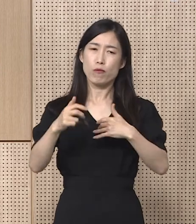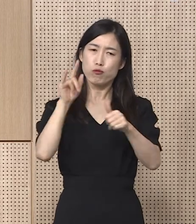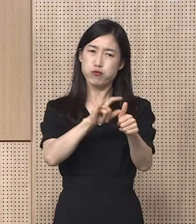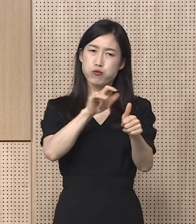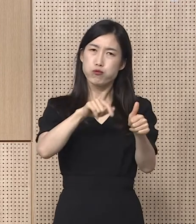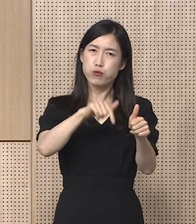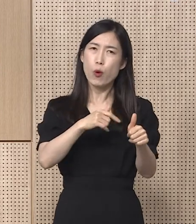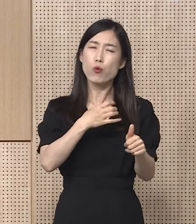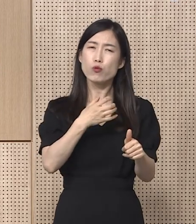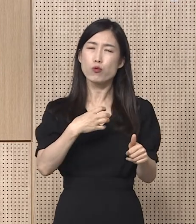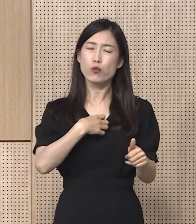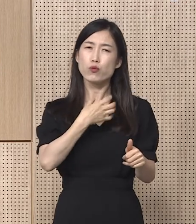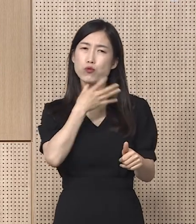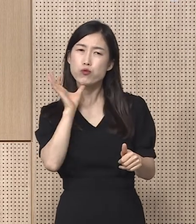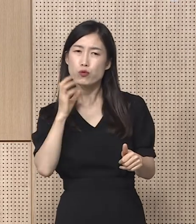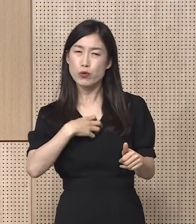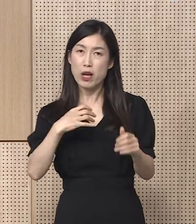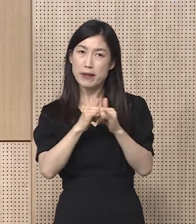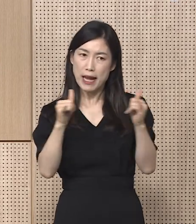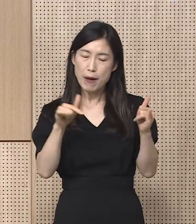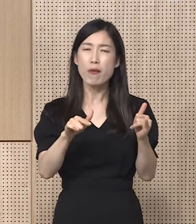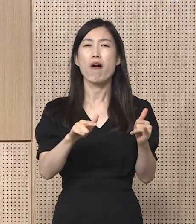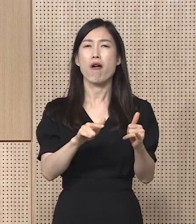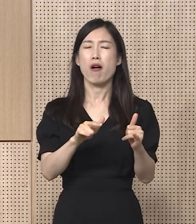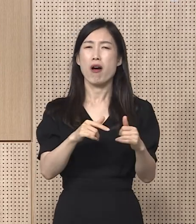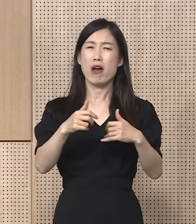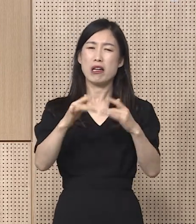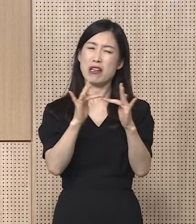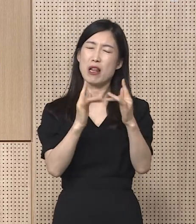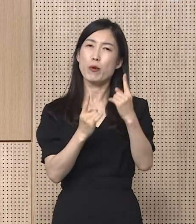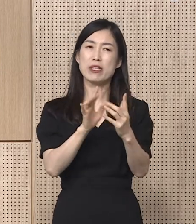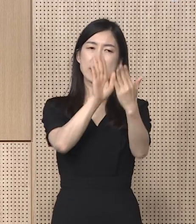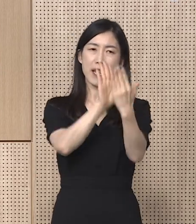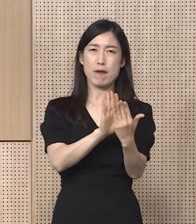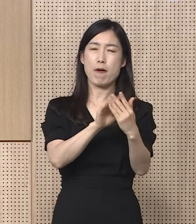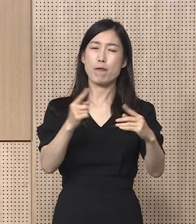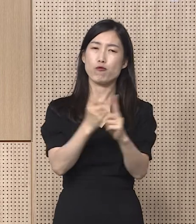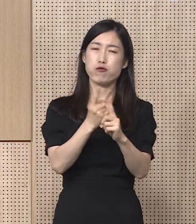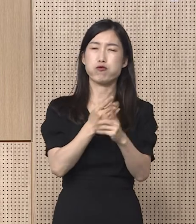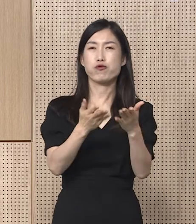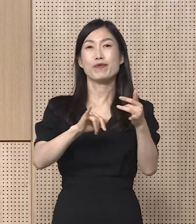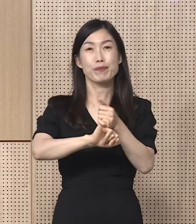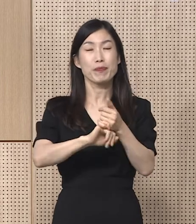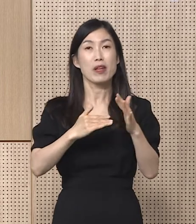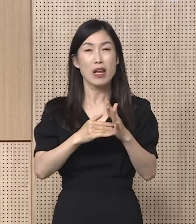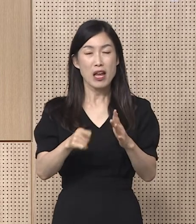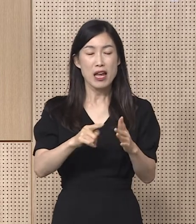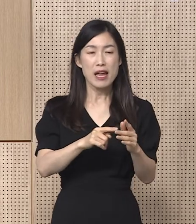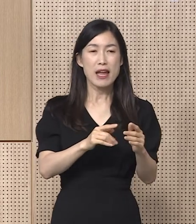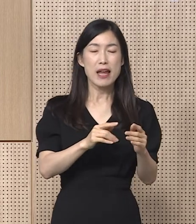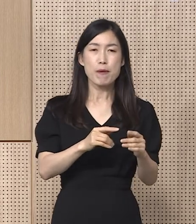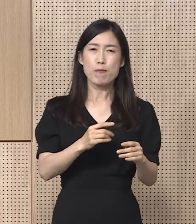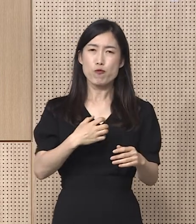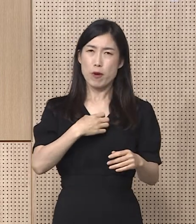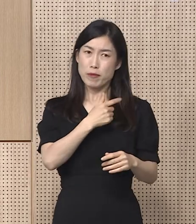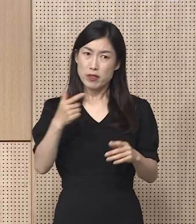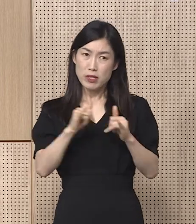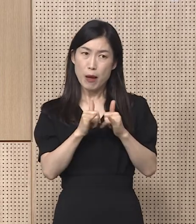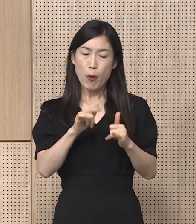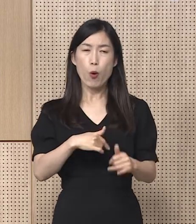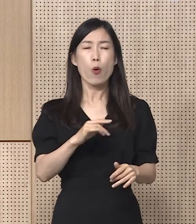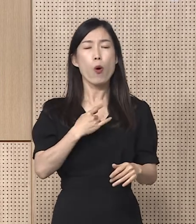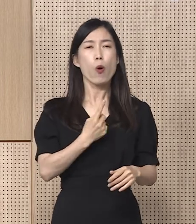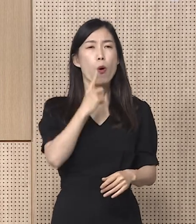관리체계를 대면 진로 중심으로 전환하기로 하였습니다. 고위험군 패스트트랙은 고위험군이 1일 이내에